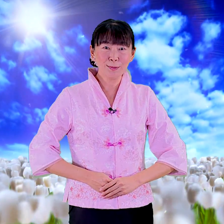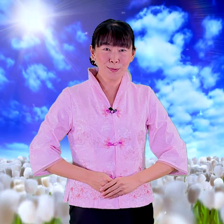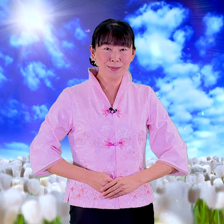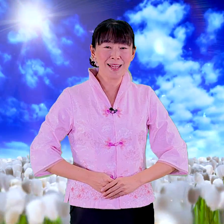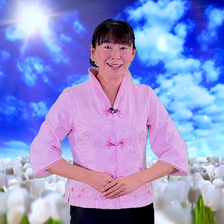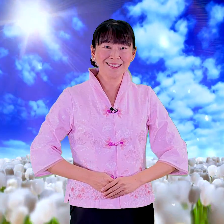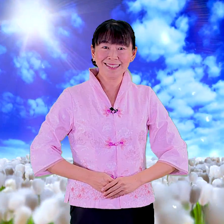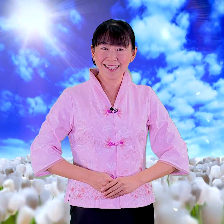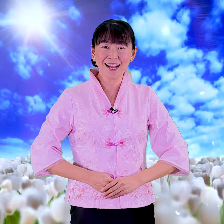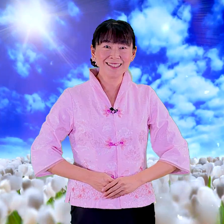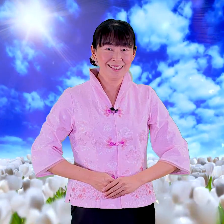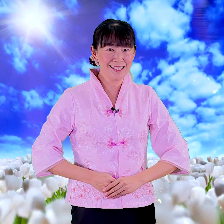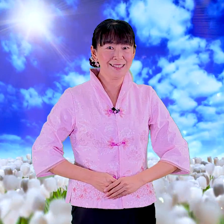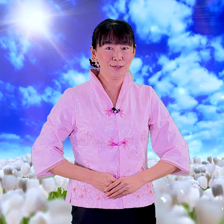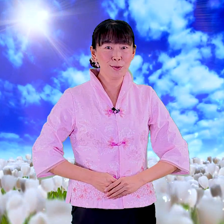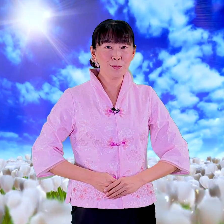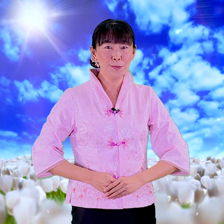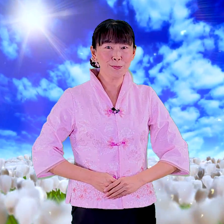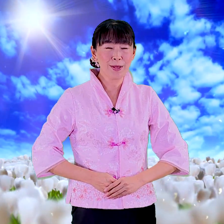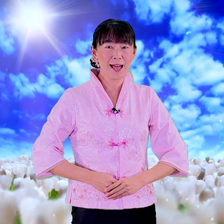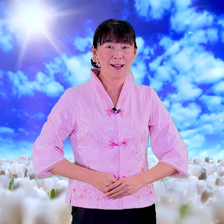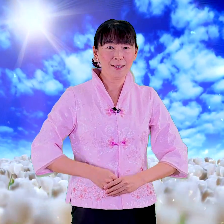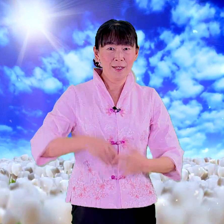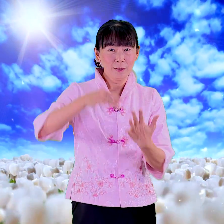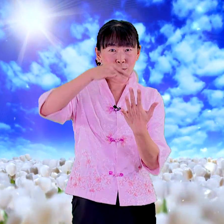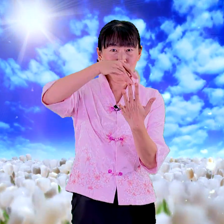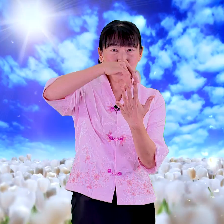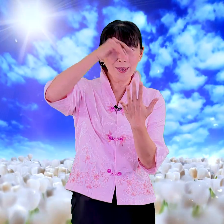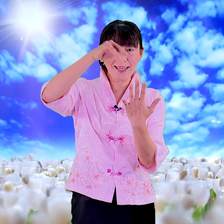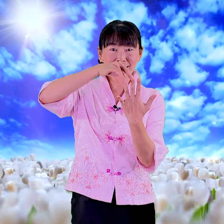与能讲性修目好选